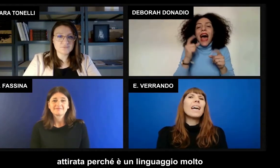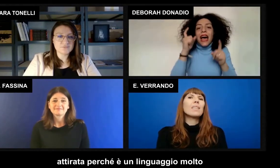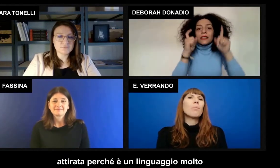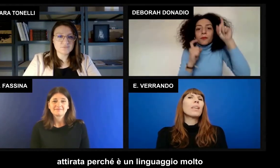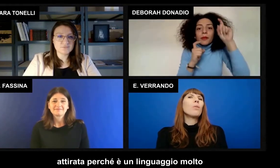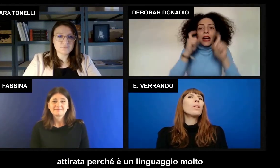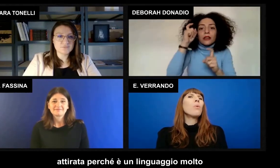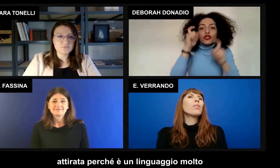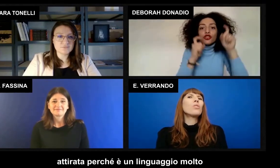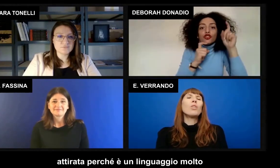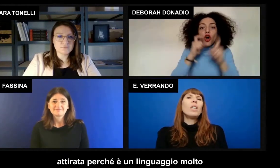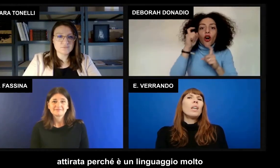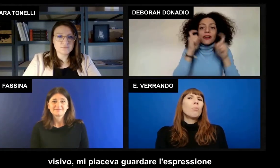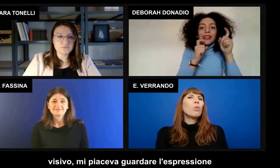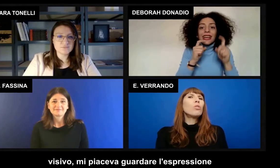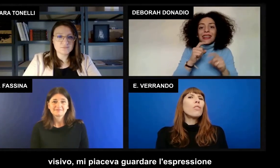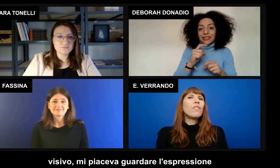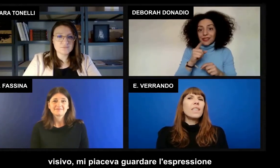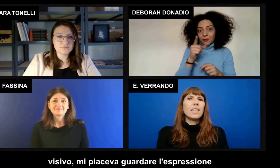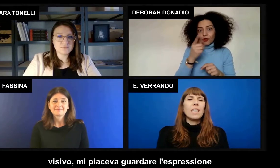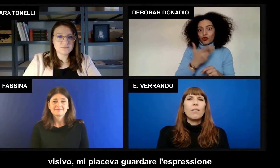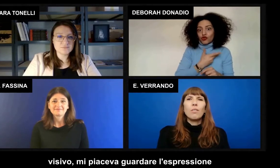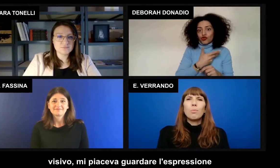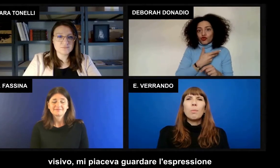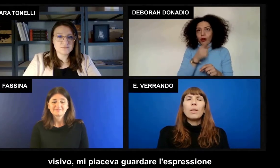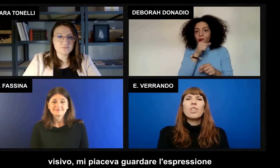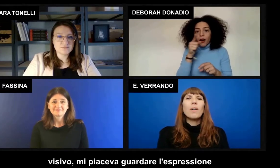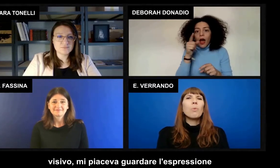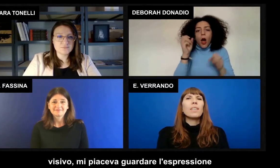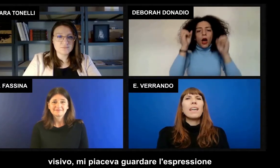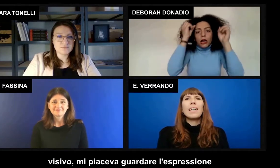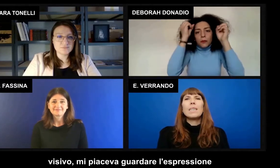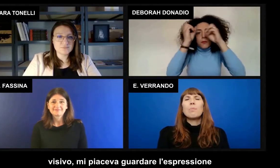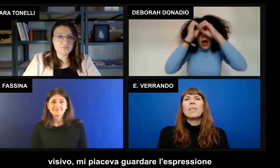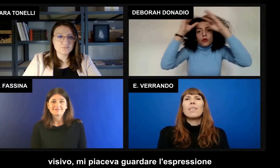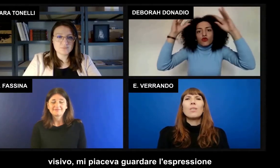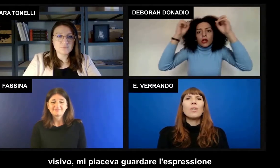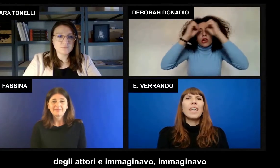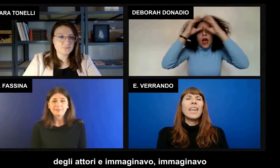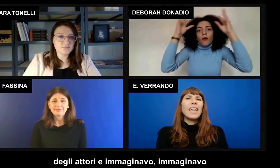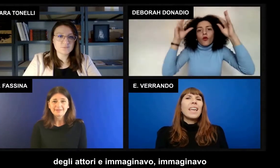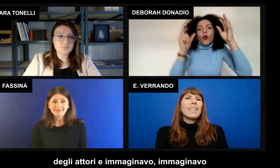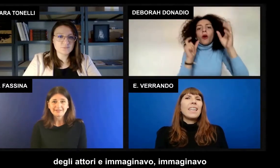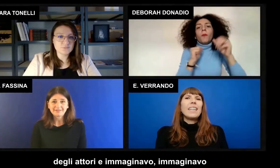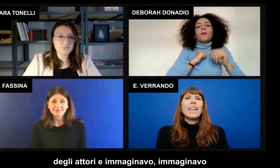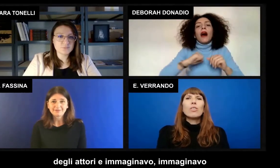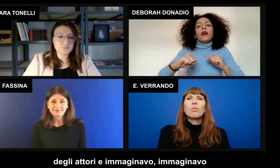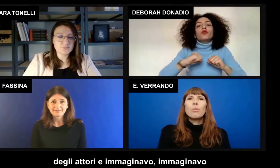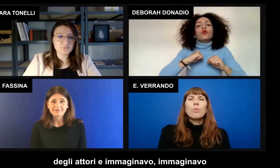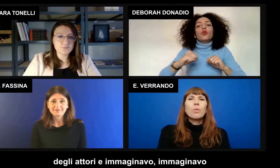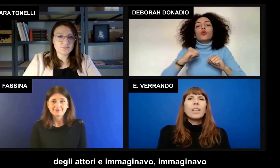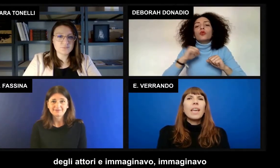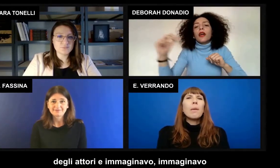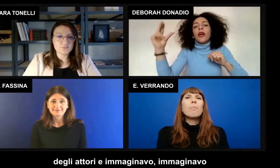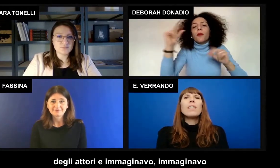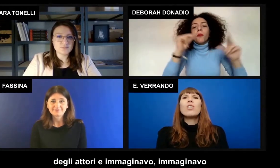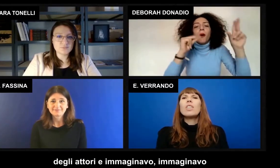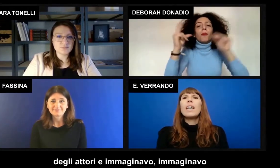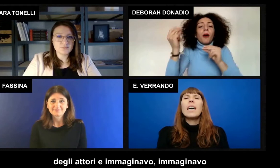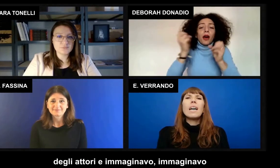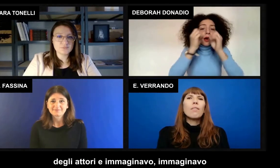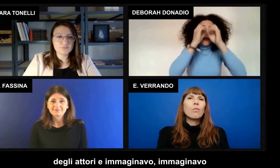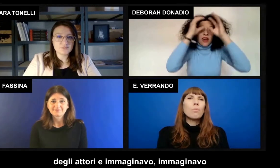attirata perché ho un linguaggio molto visivo, mi piaceva guardare l'espressione degli attori e